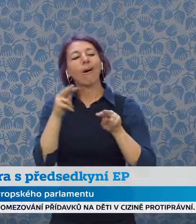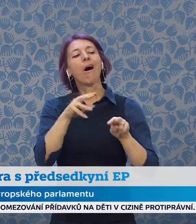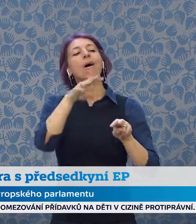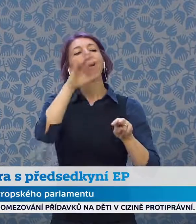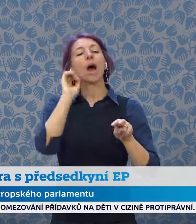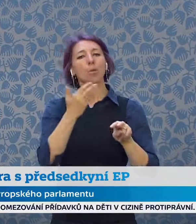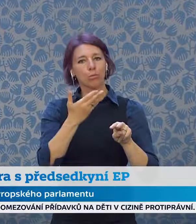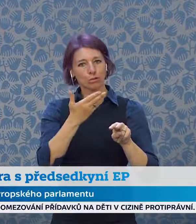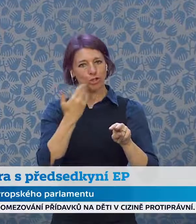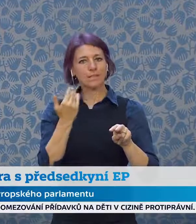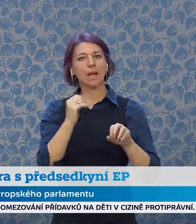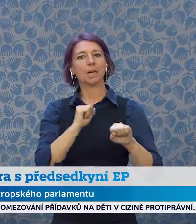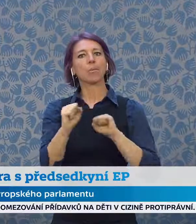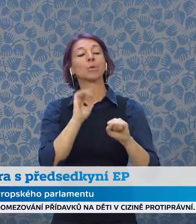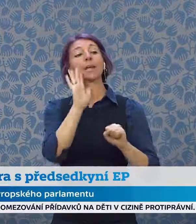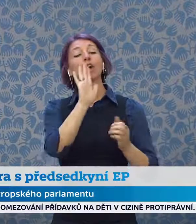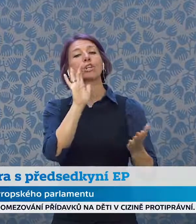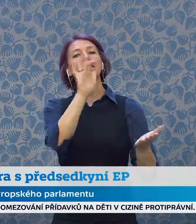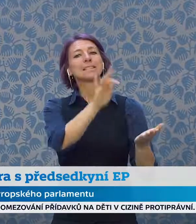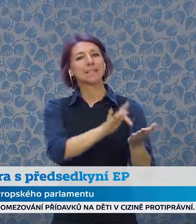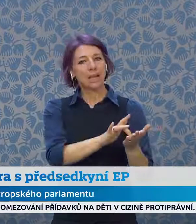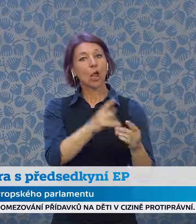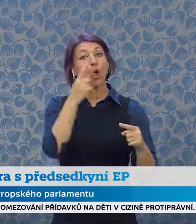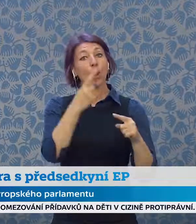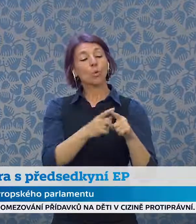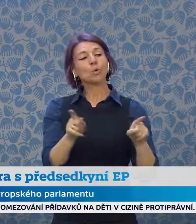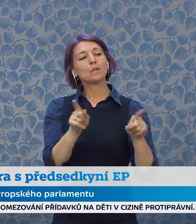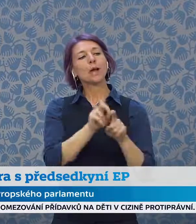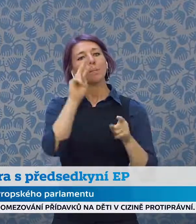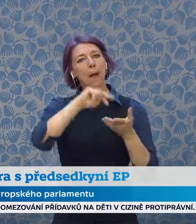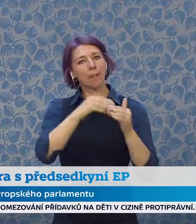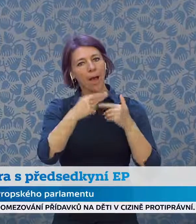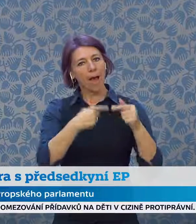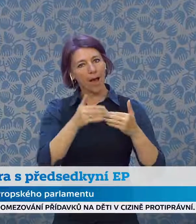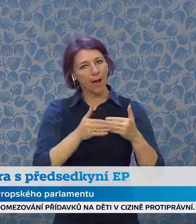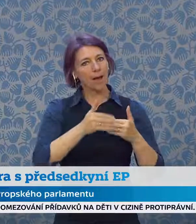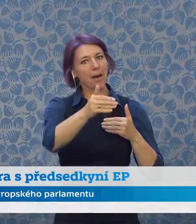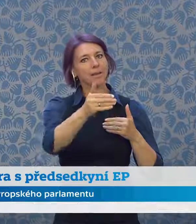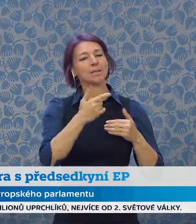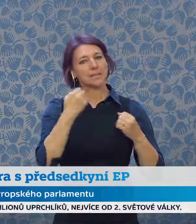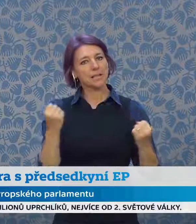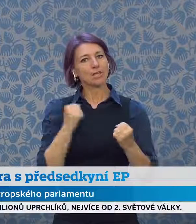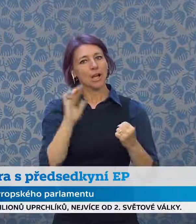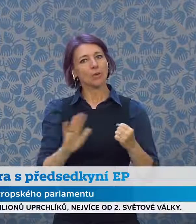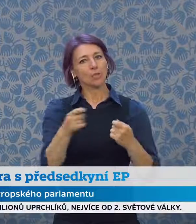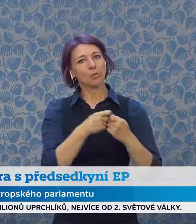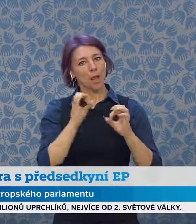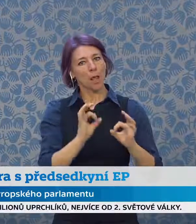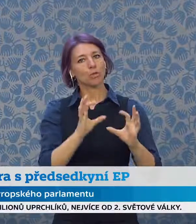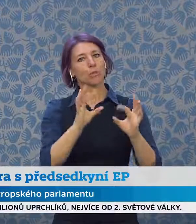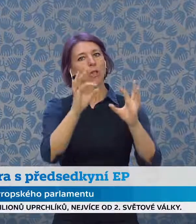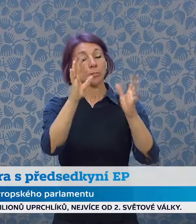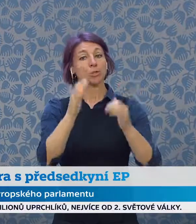nestrácíte se z řeteletu širší vizi, že svět by mohl být lepší. Já opravdu se chci během příštích šestí měsíců